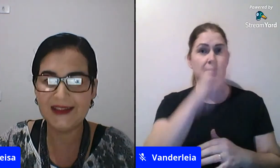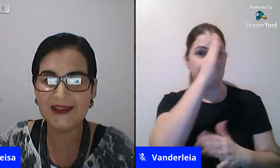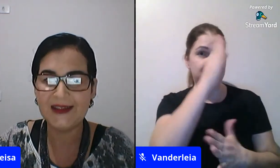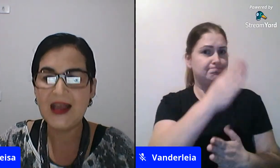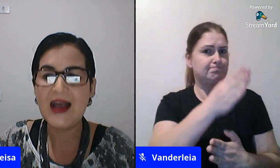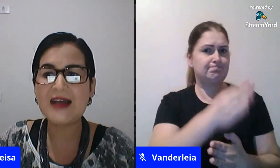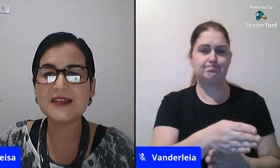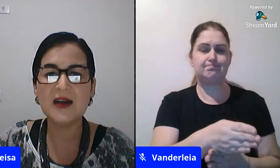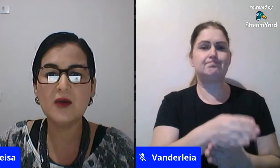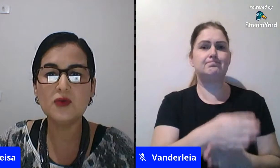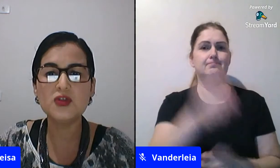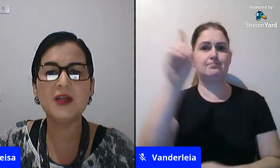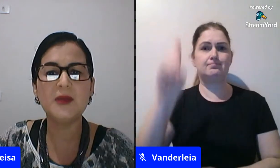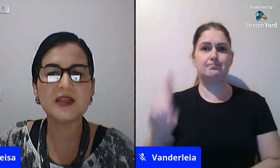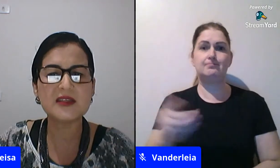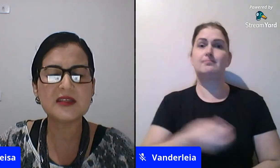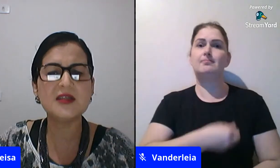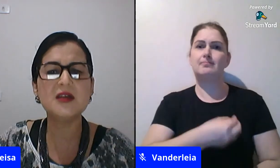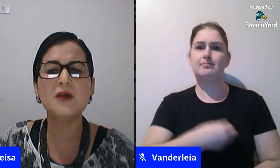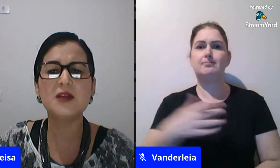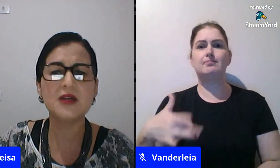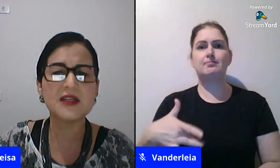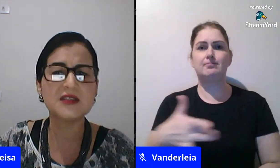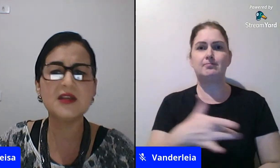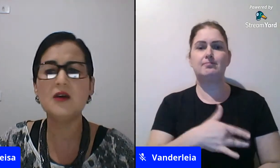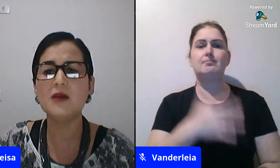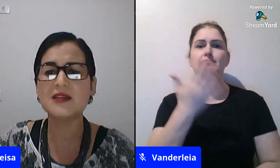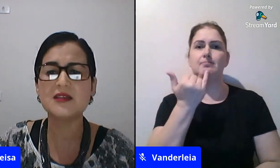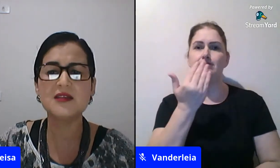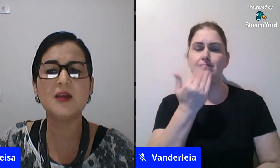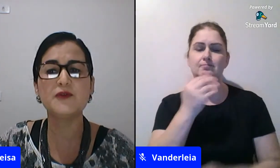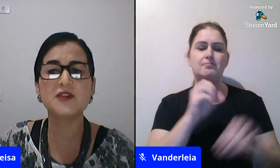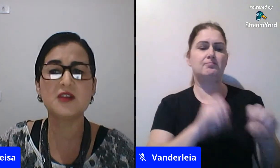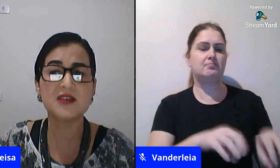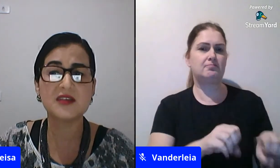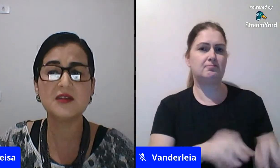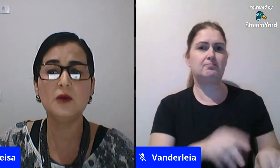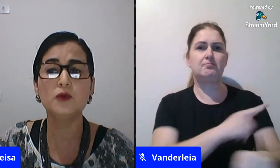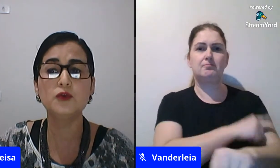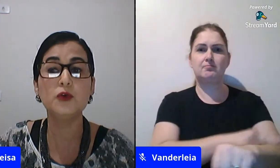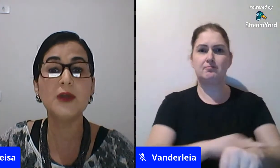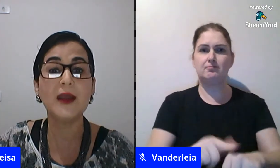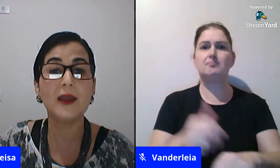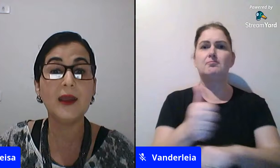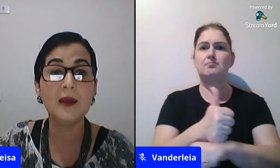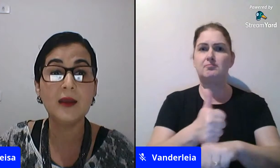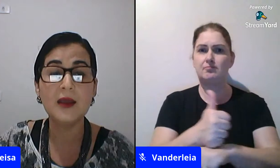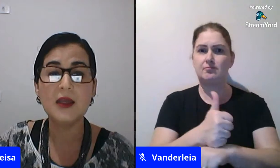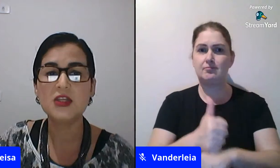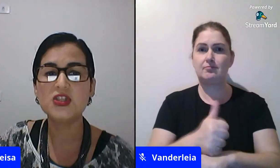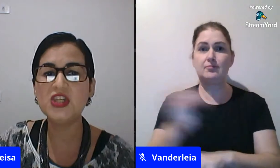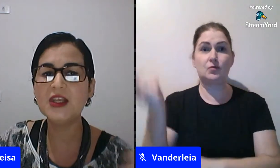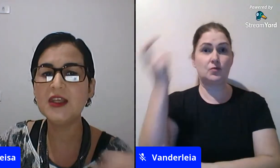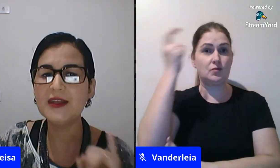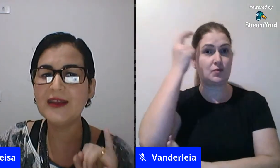vida, à saúde, à alimentação, à educação, ao lazer, à profissionalização, cultura e